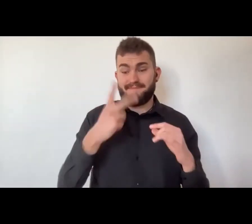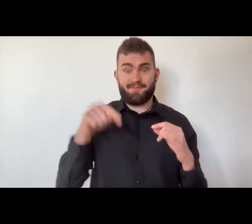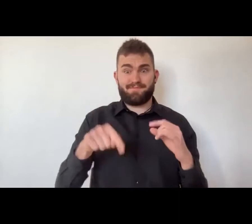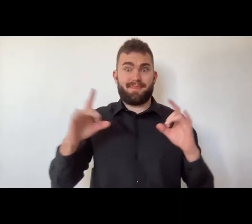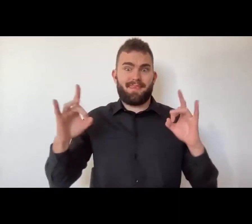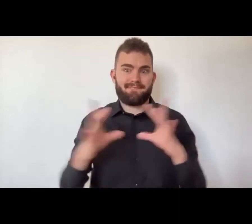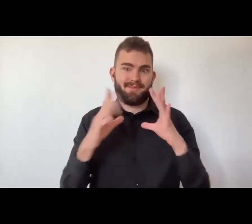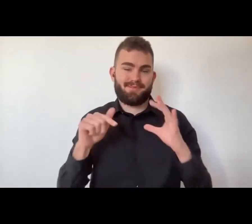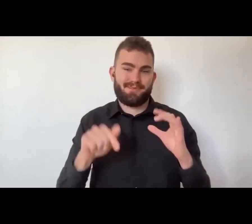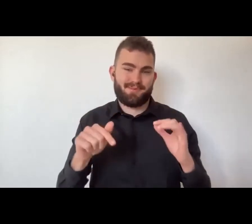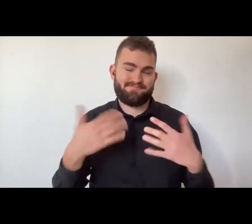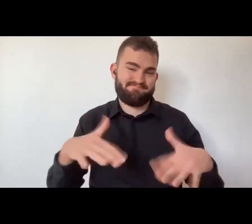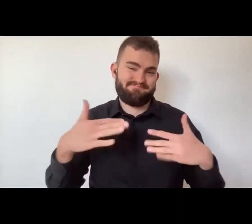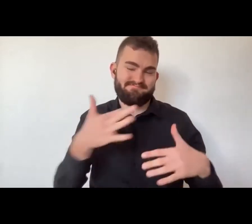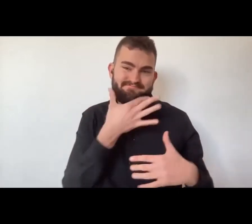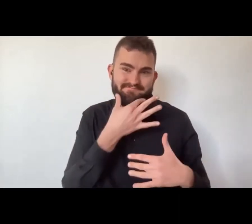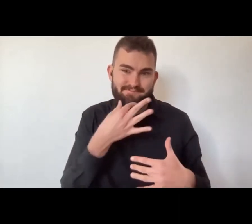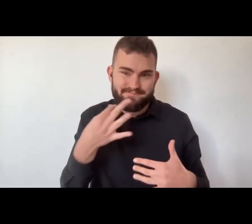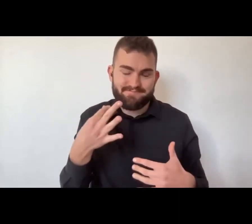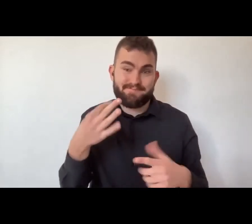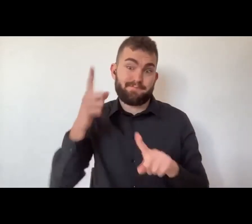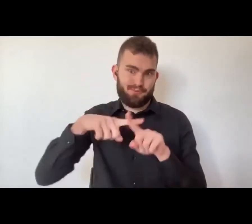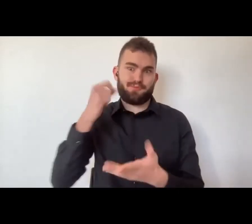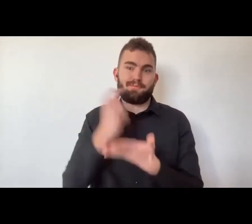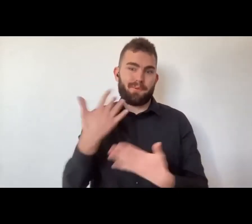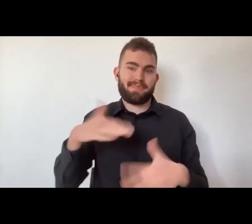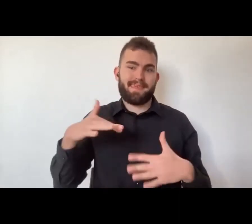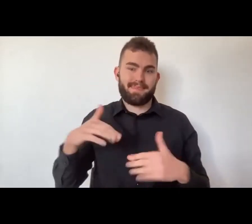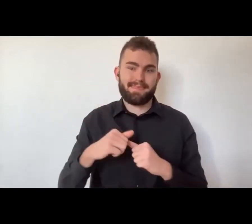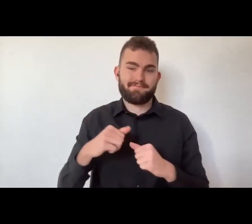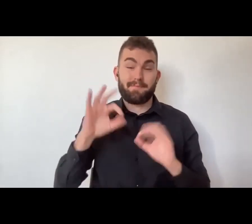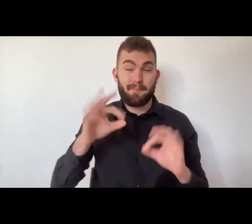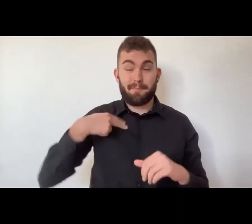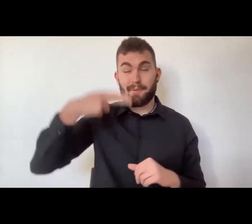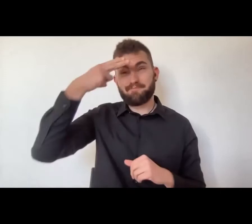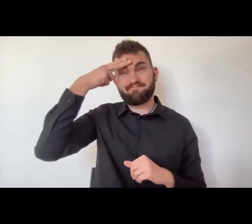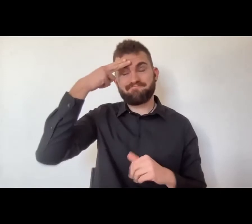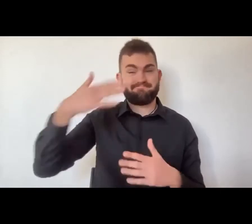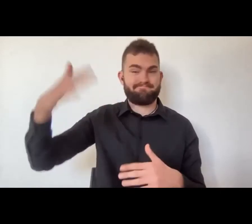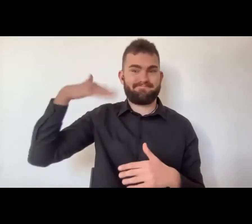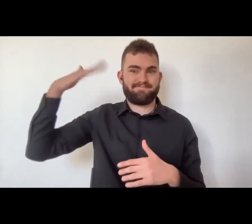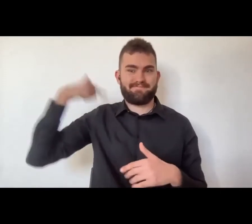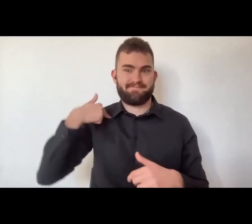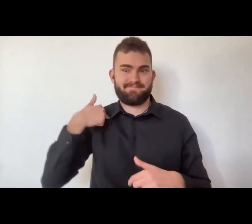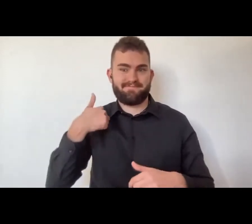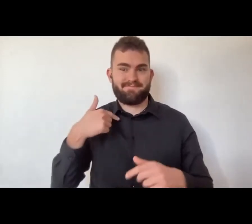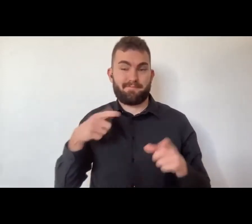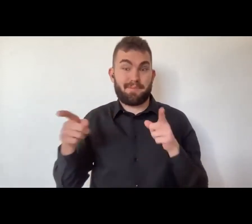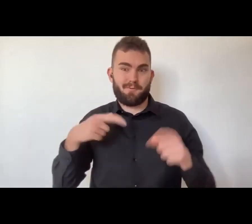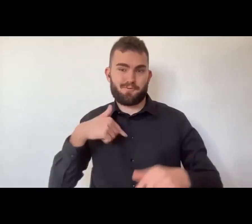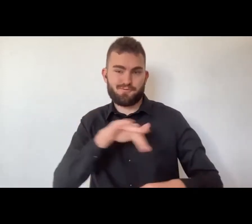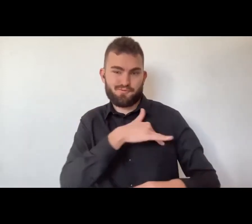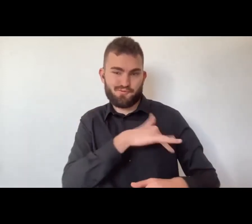do ringrazio per avermi invitato a questo evento. un evento molto importante, bellissimo.